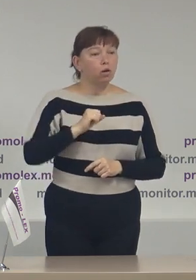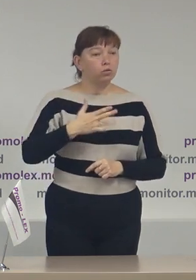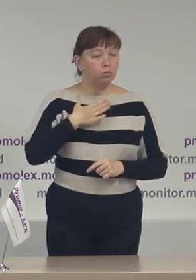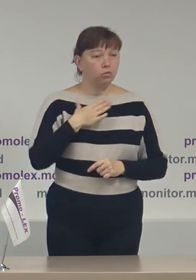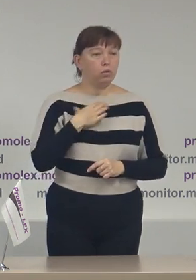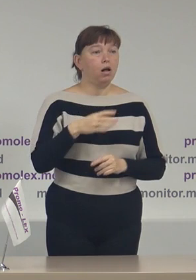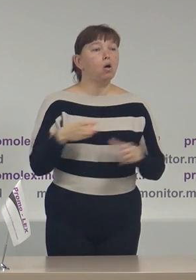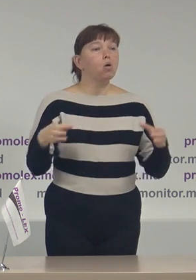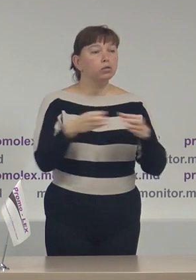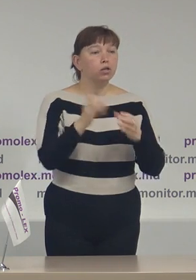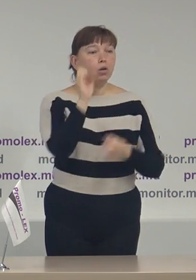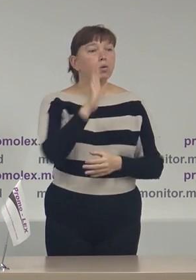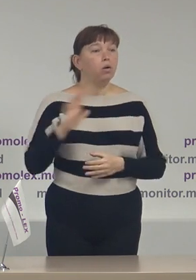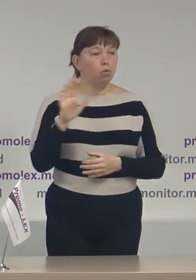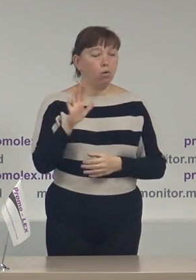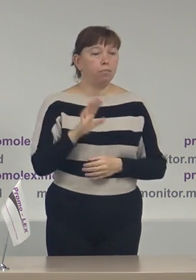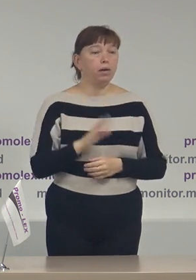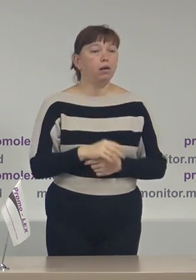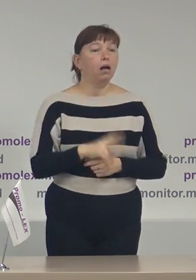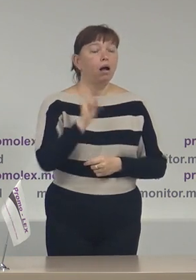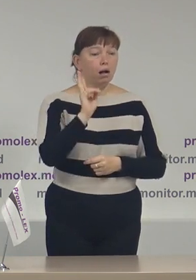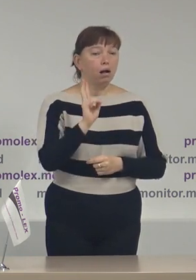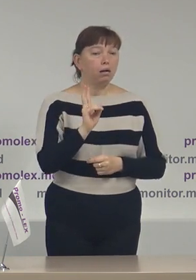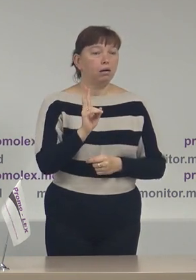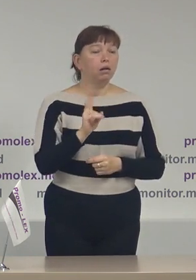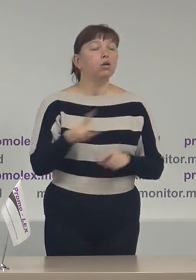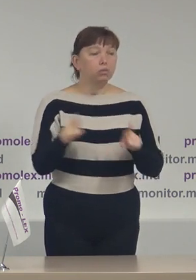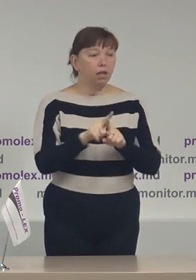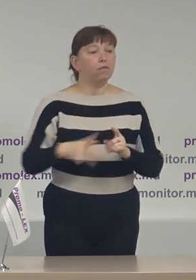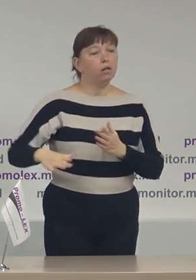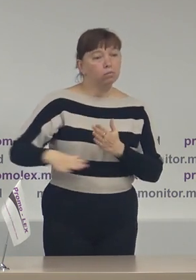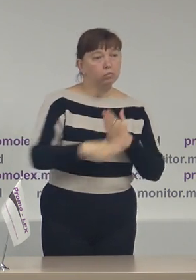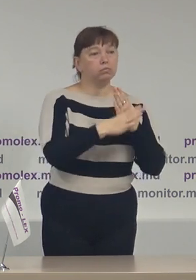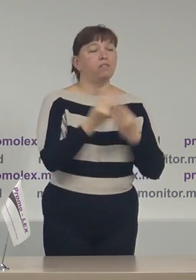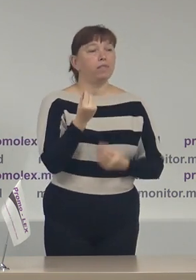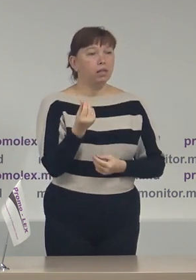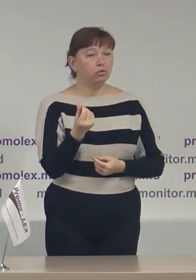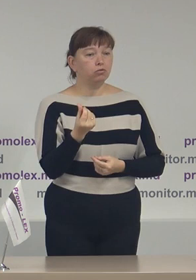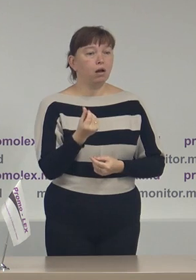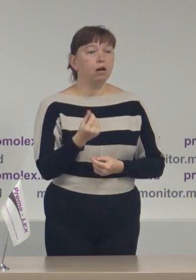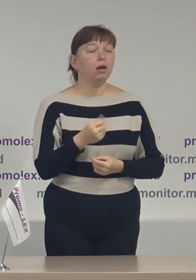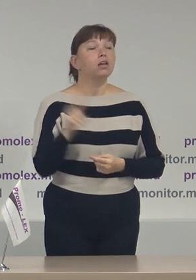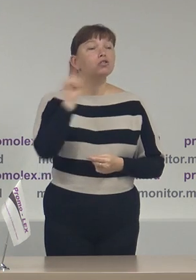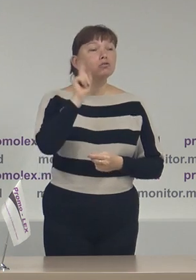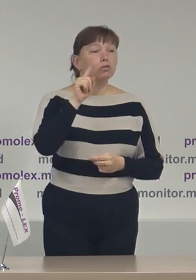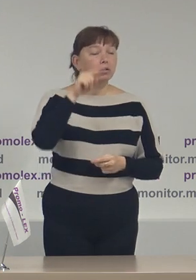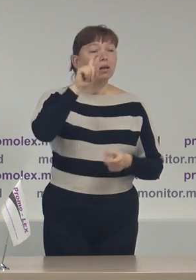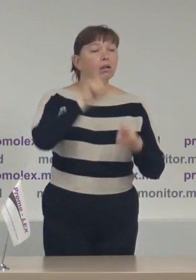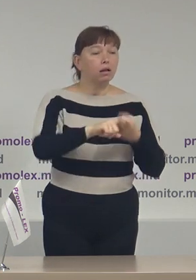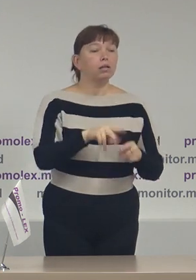Consiliul Europiei, care la fel au contribuit financiar în ceea ce privește monitorizarea